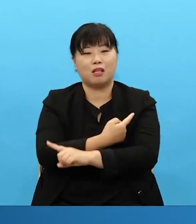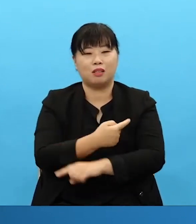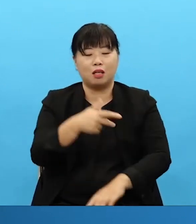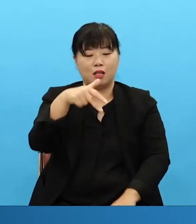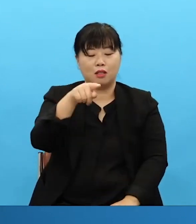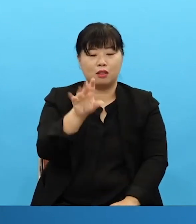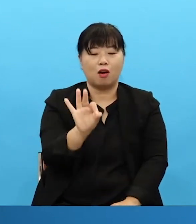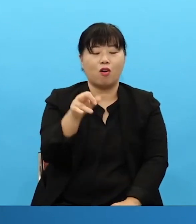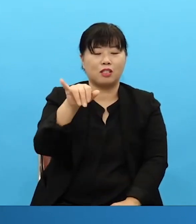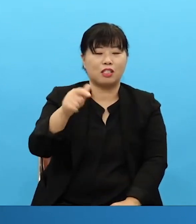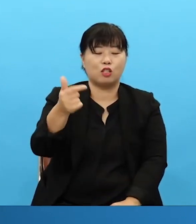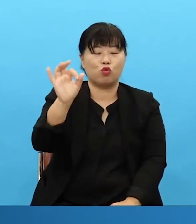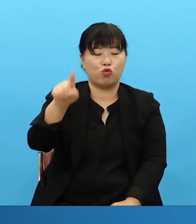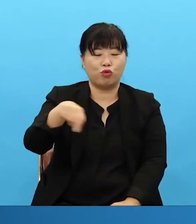for The Covenant Journey was made by him.